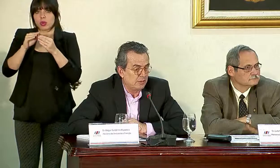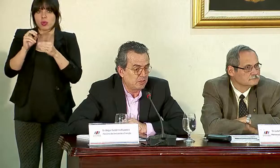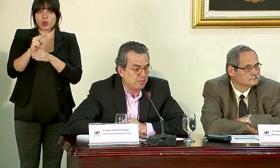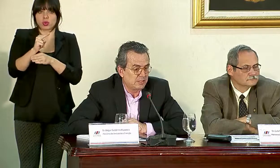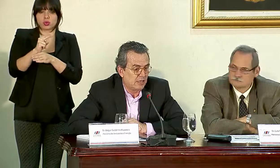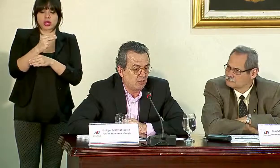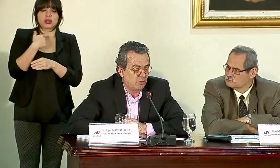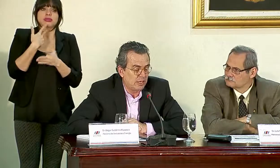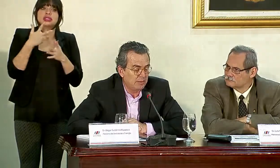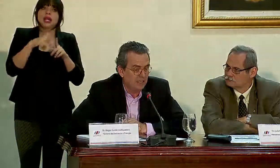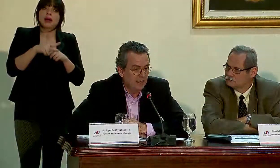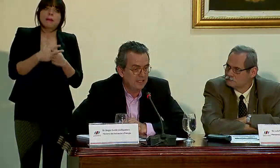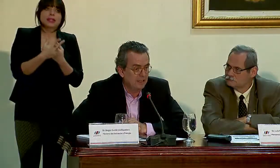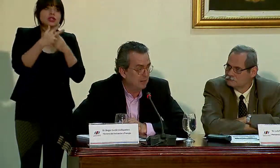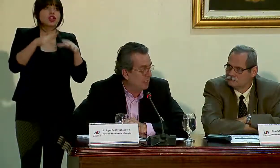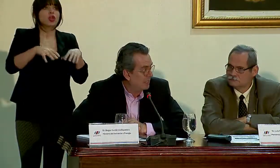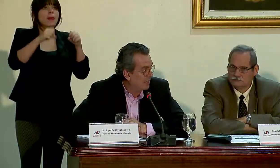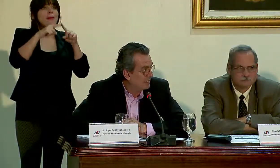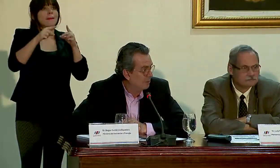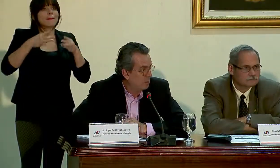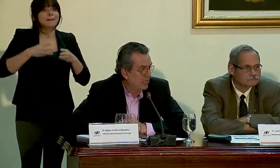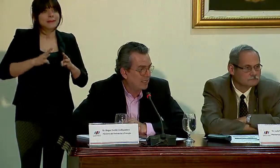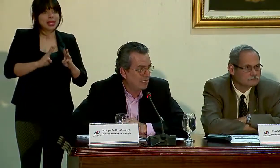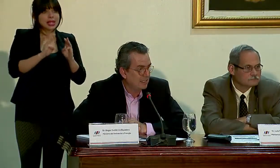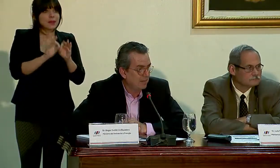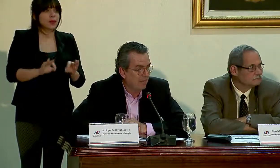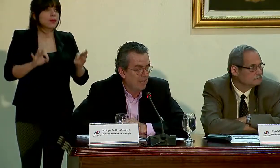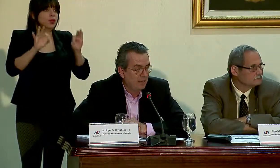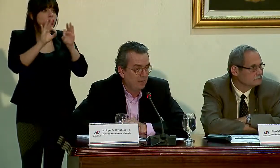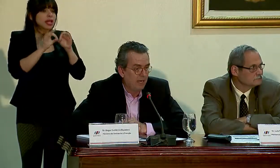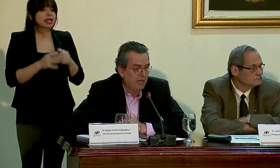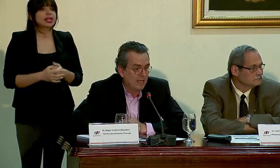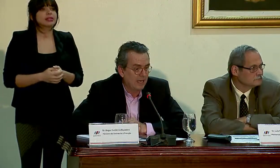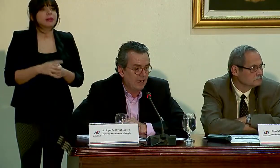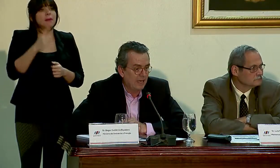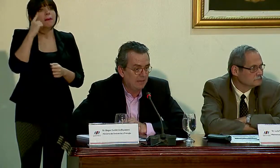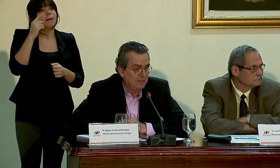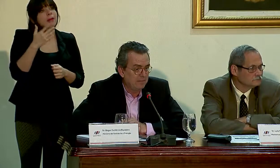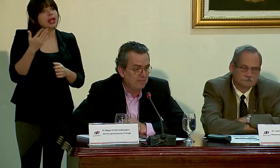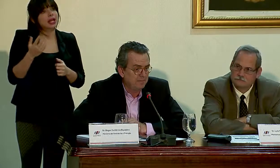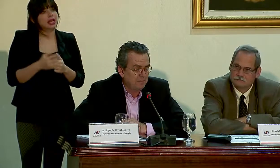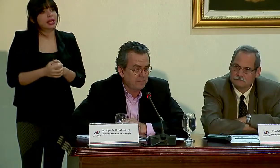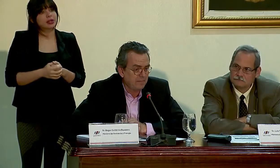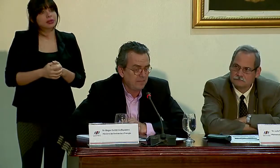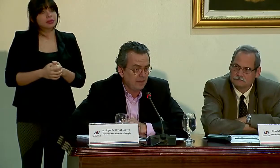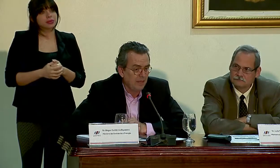hemos empezado a tomar medidas importantes para que